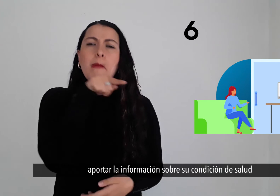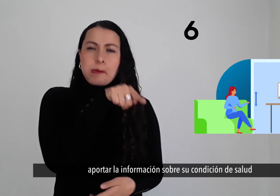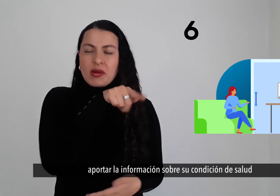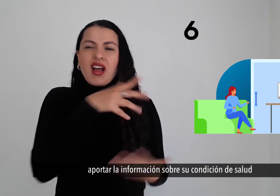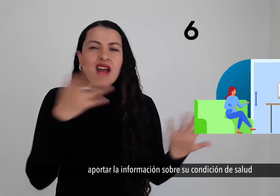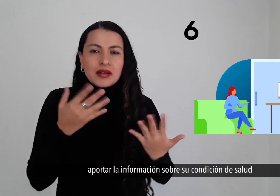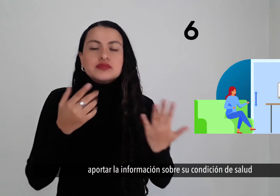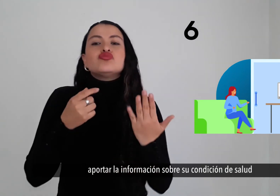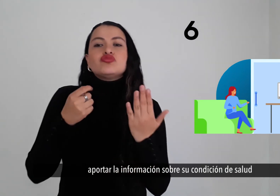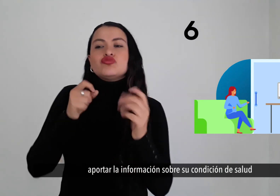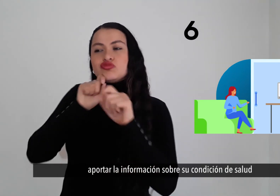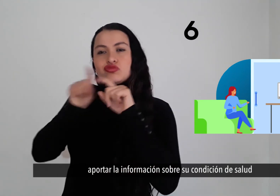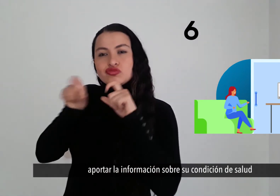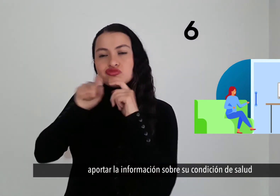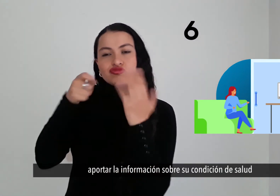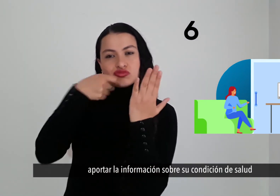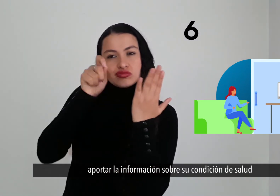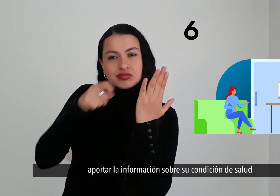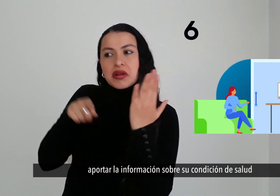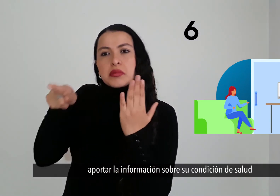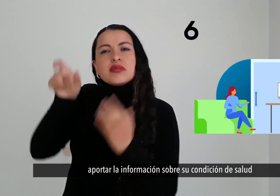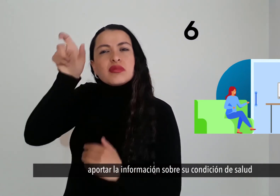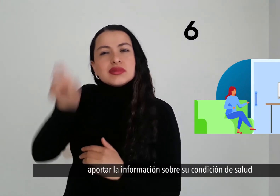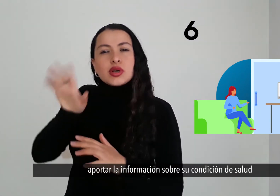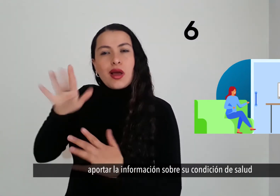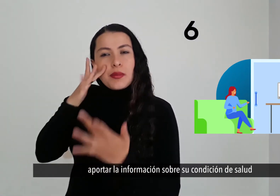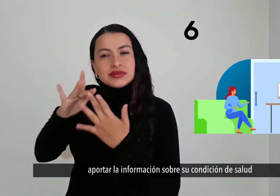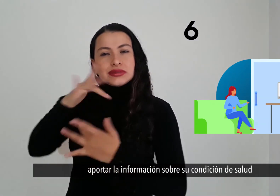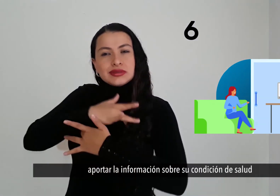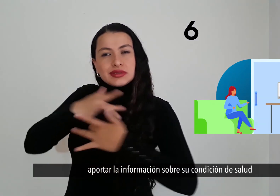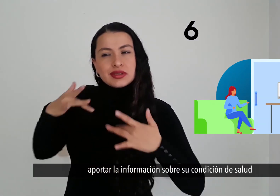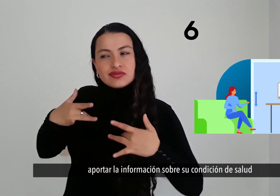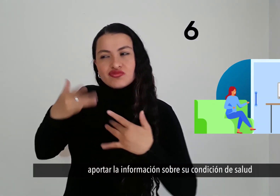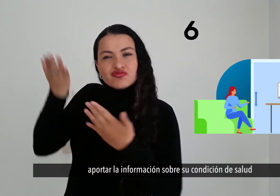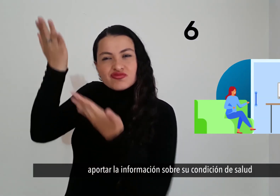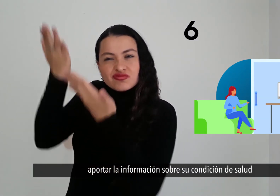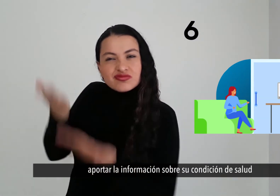Aportar la información sobre su condición de salud Y